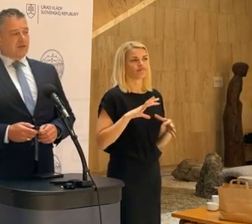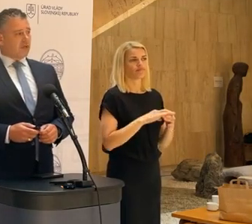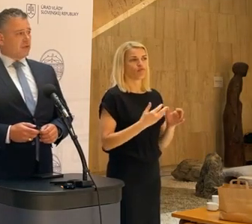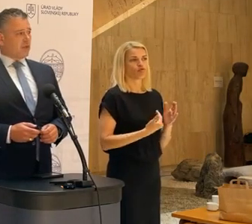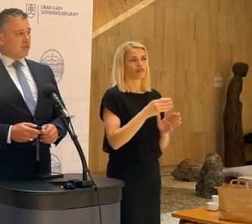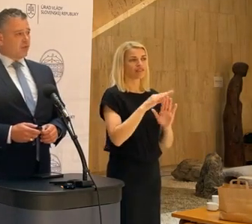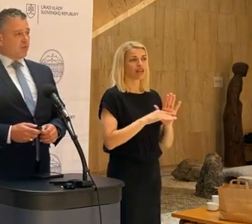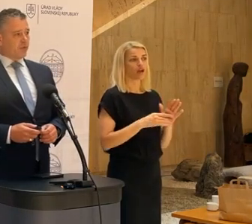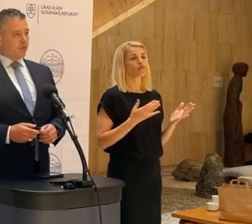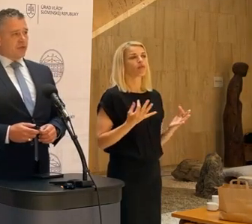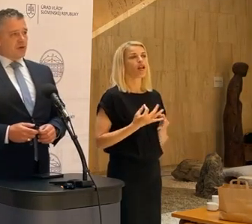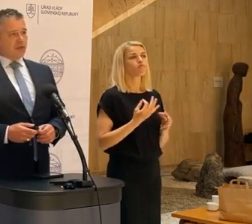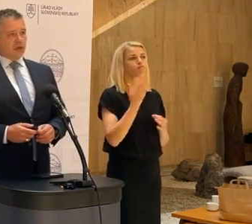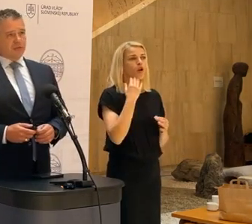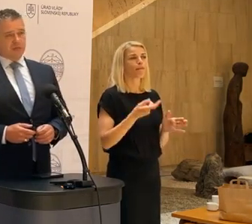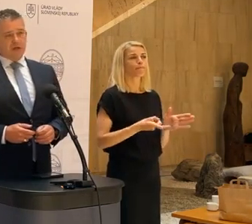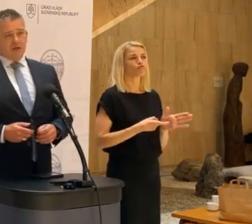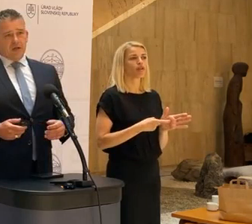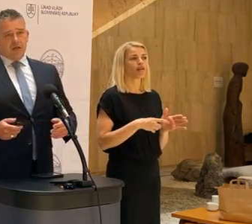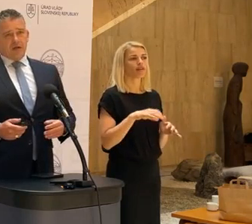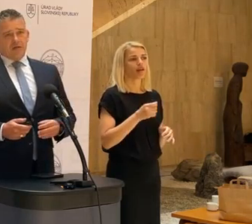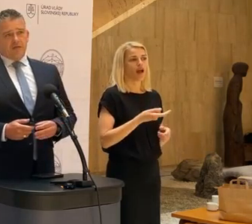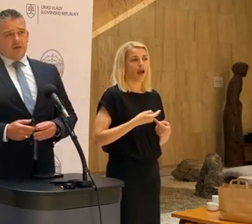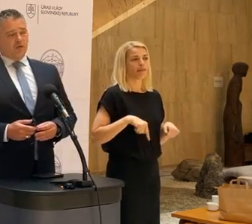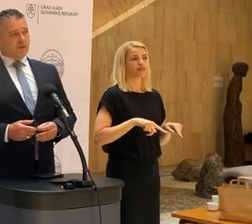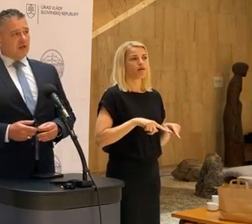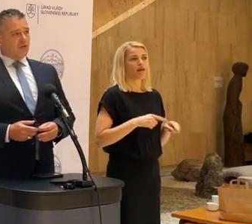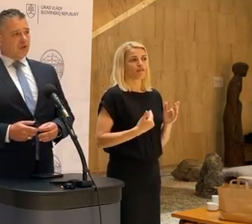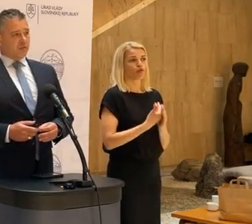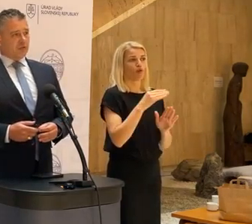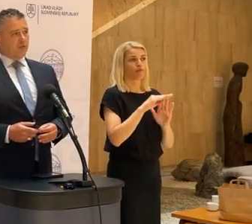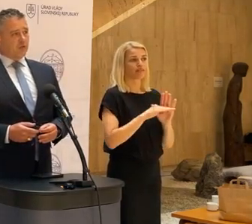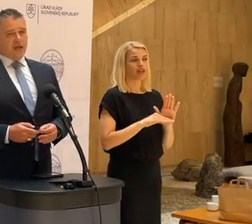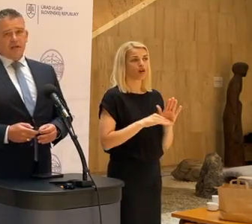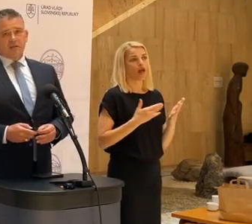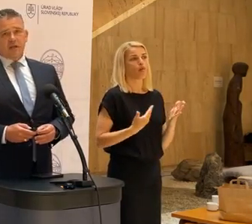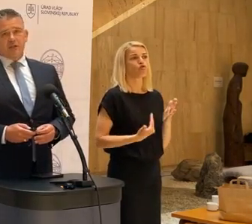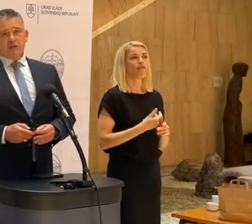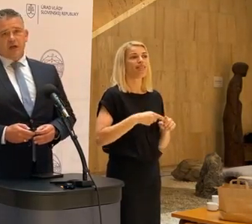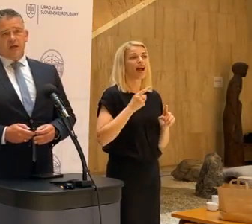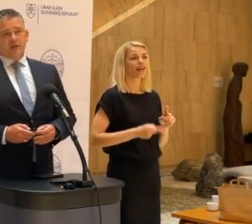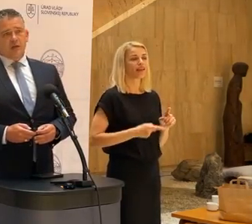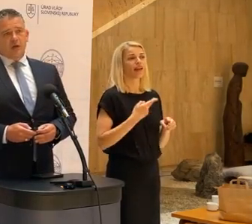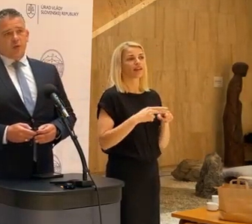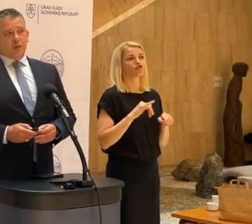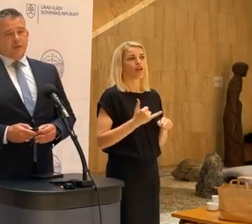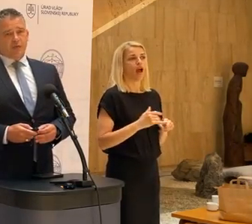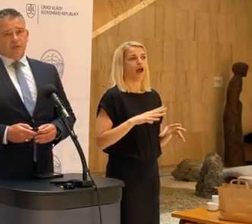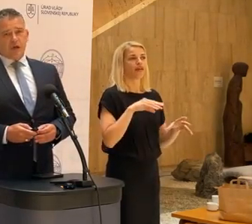zákona, vzhľadom na to, že boli požiadavky, aby sme v novom zákone, respektíve v novom nariadení, riešili aj